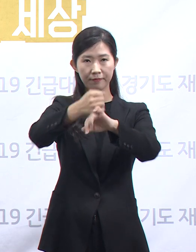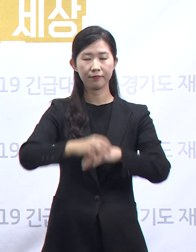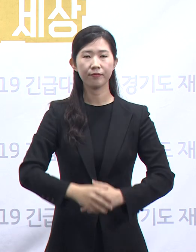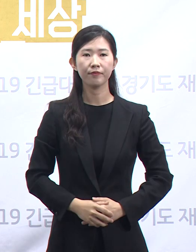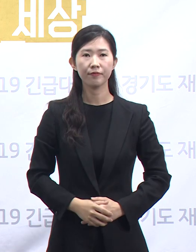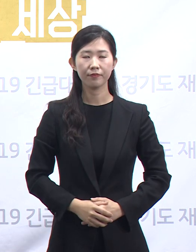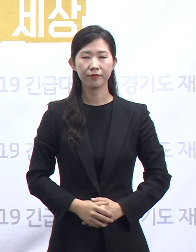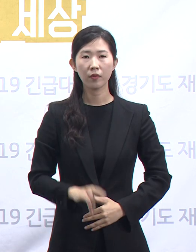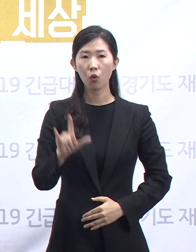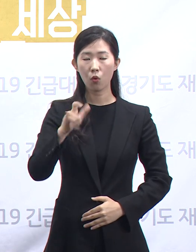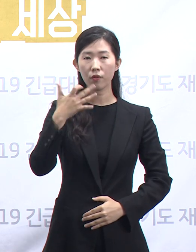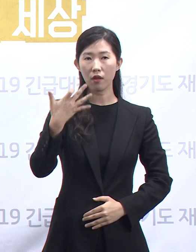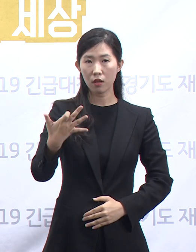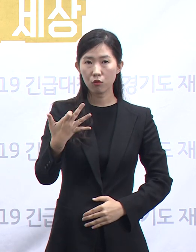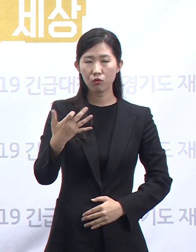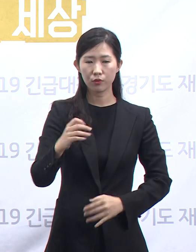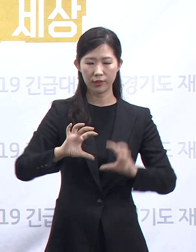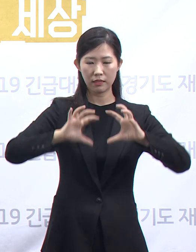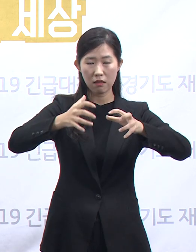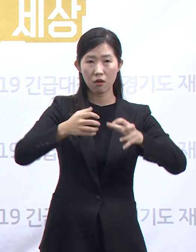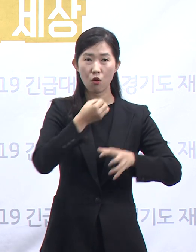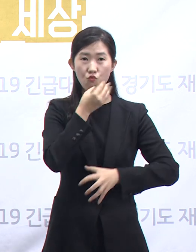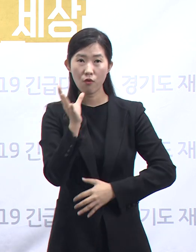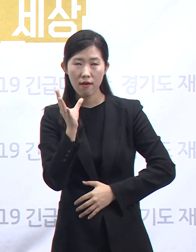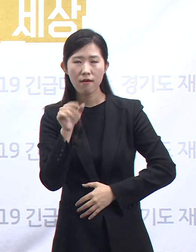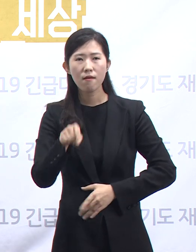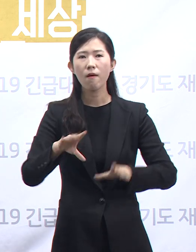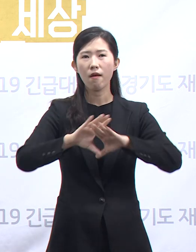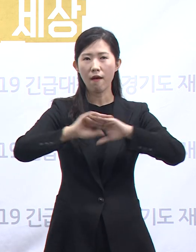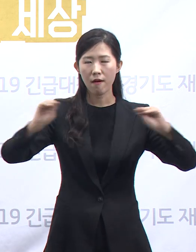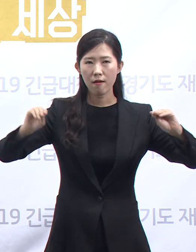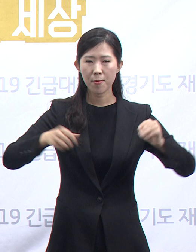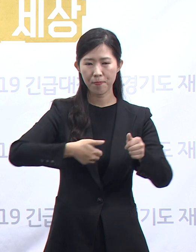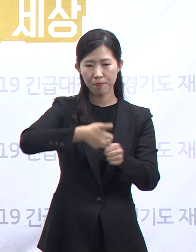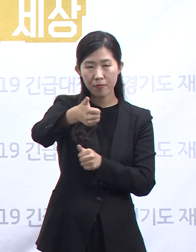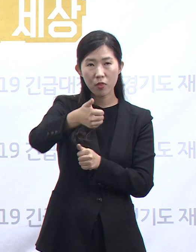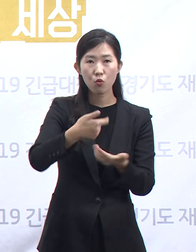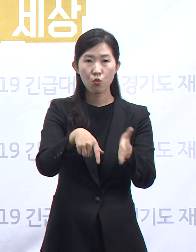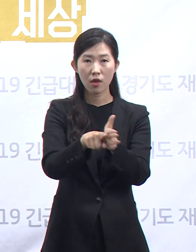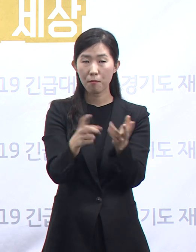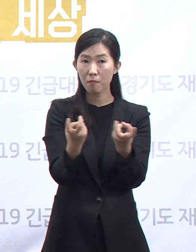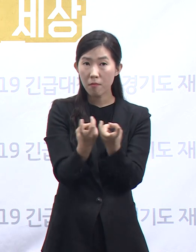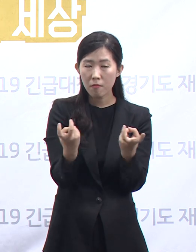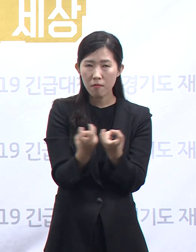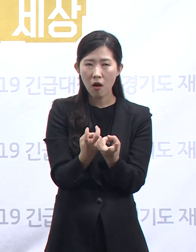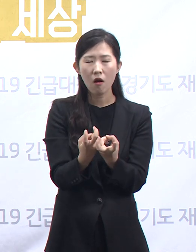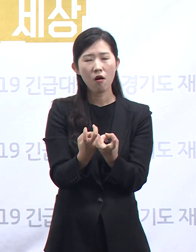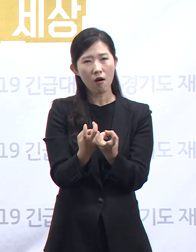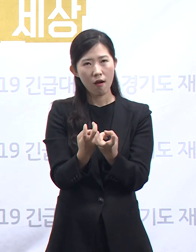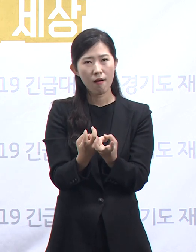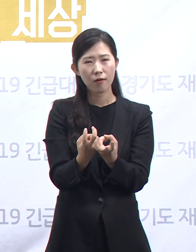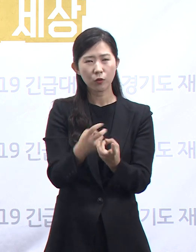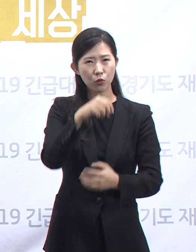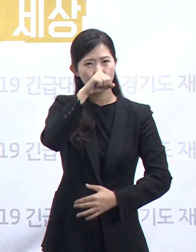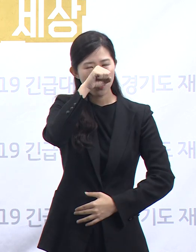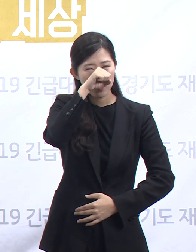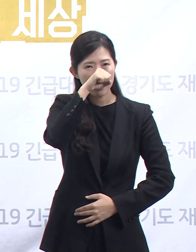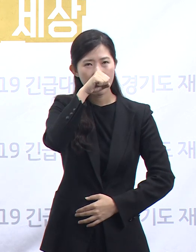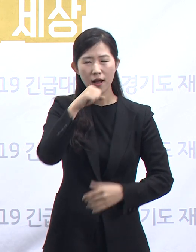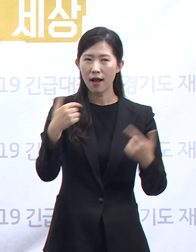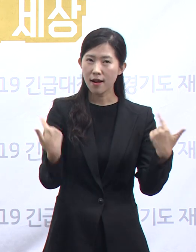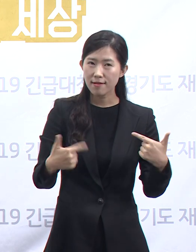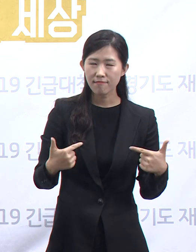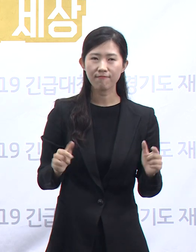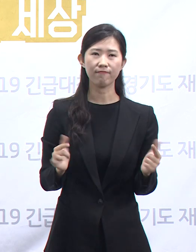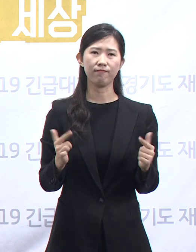코로나19 팬데믹을 이겨내는 과정은 항상 따뜻하고 항상 아름답지만은 않을 것입니다. 때로는 슬픔의